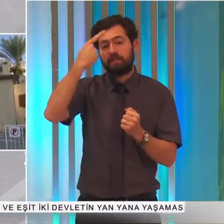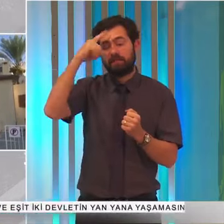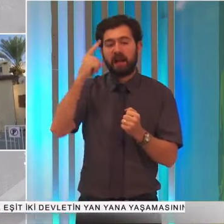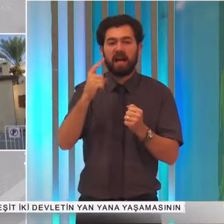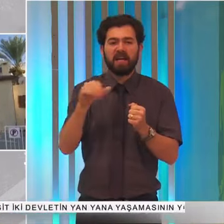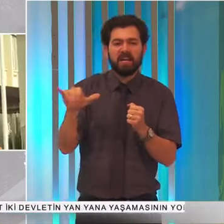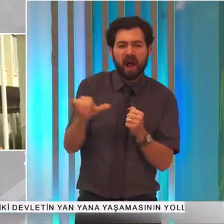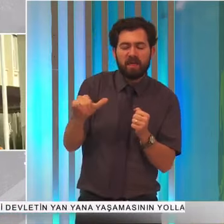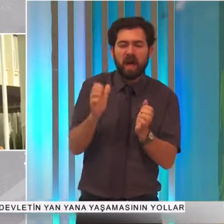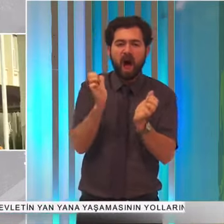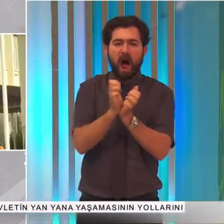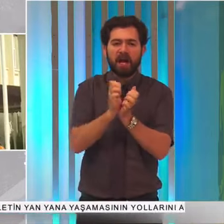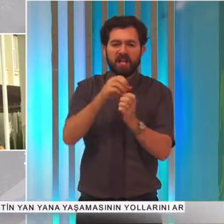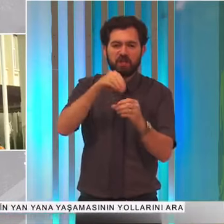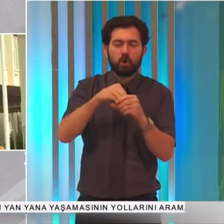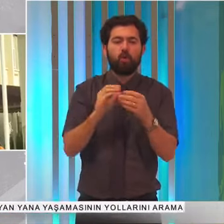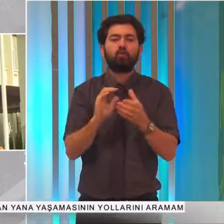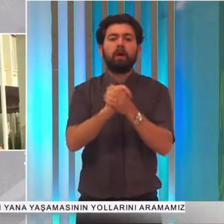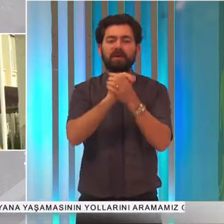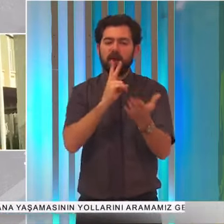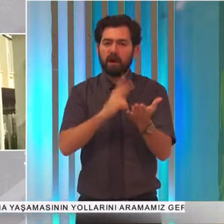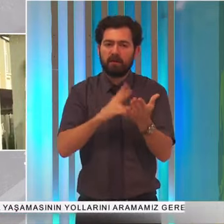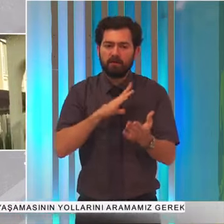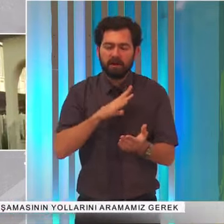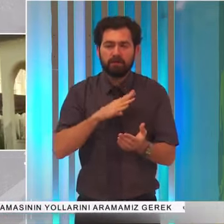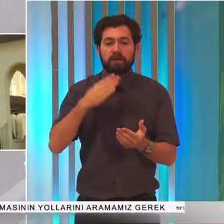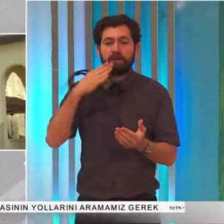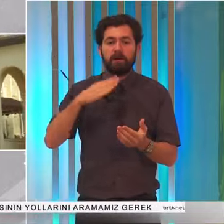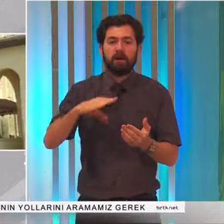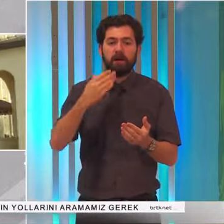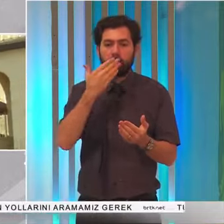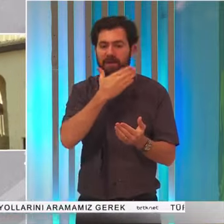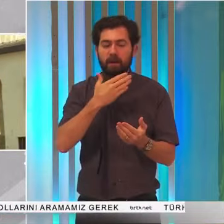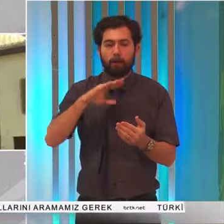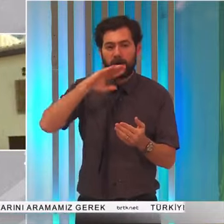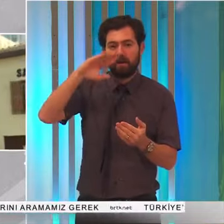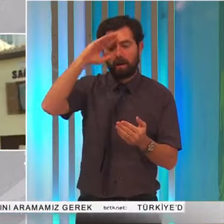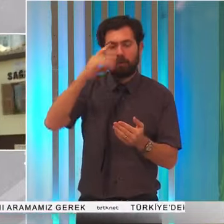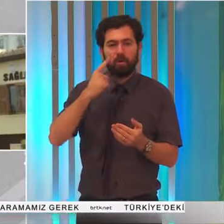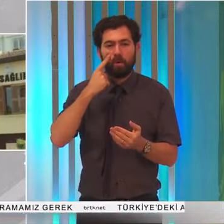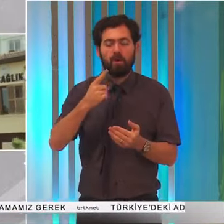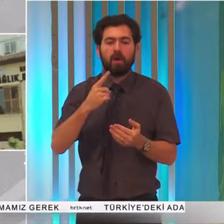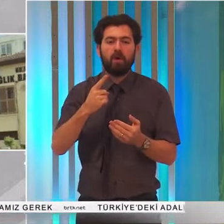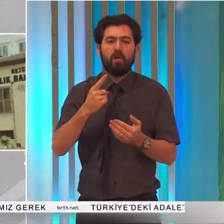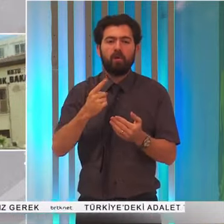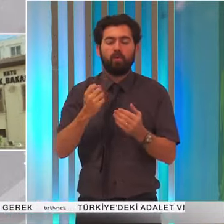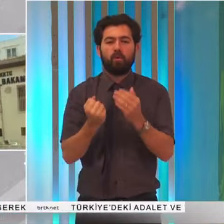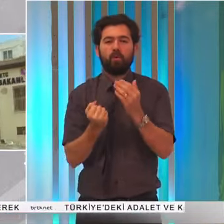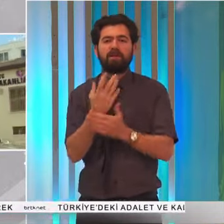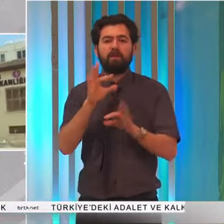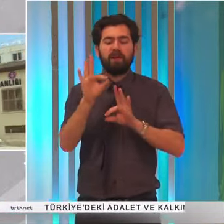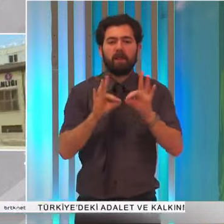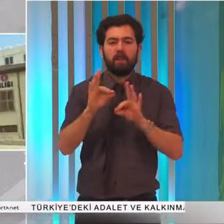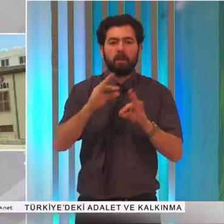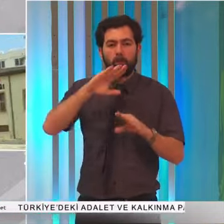kutlanmasına karar verildi. Ramazan bayramı dolayısıyla kurulması planlanan bayram yeri Luna